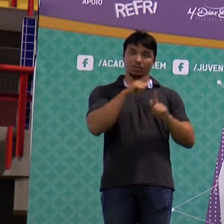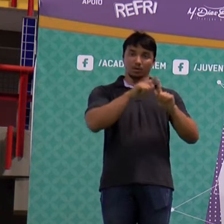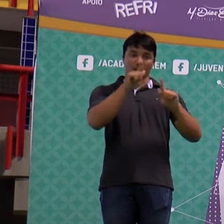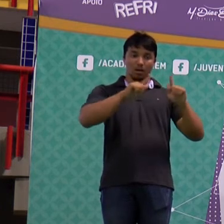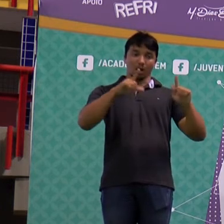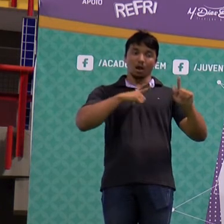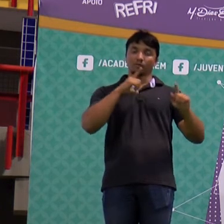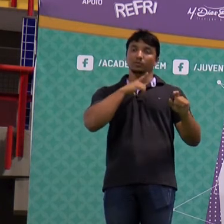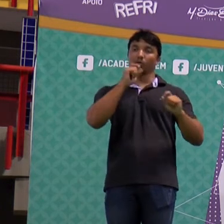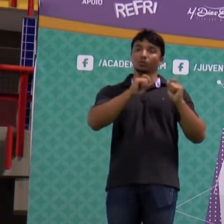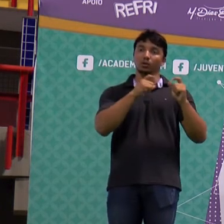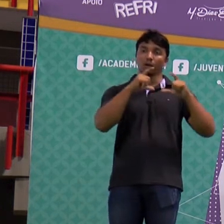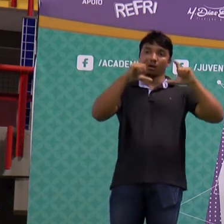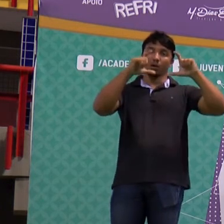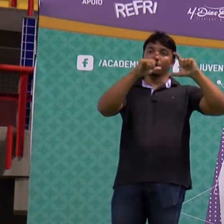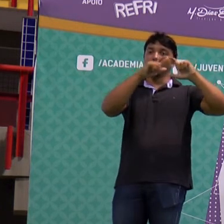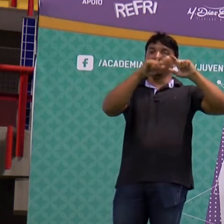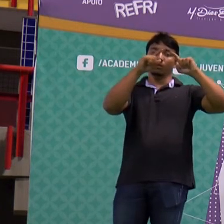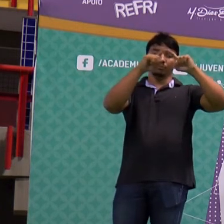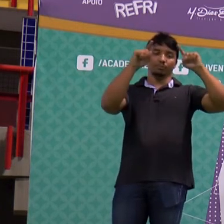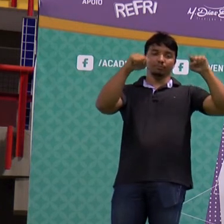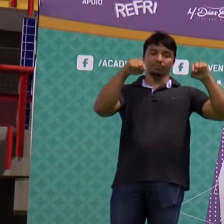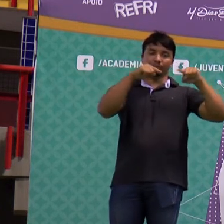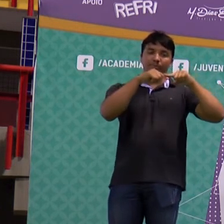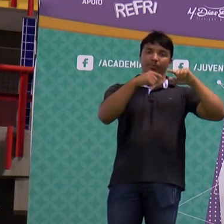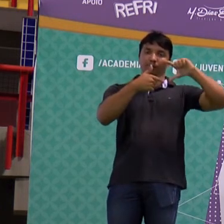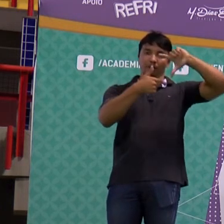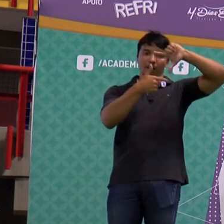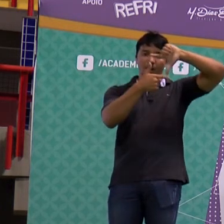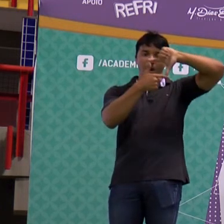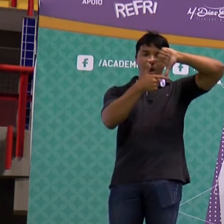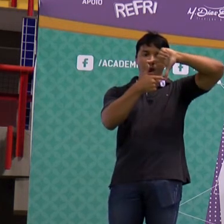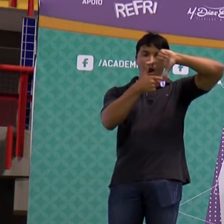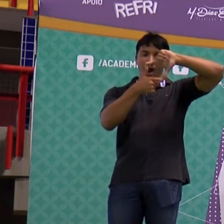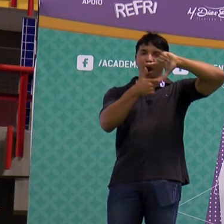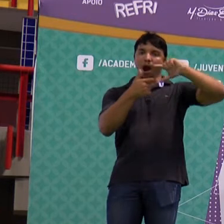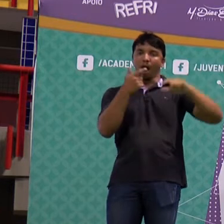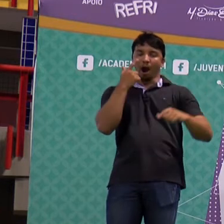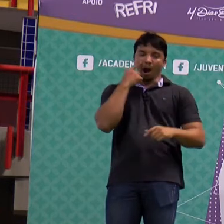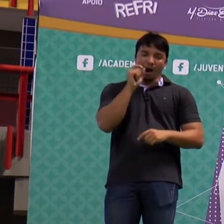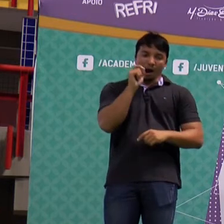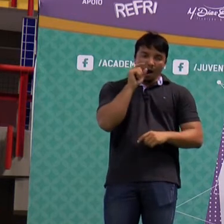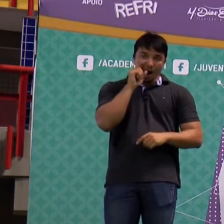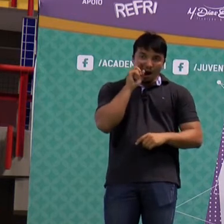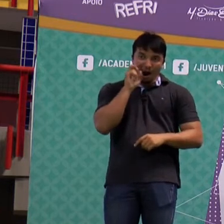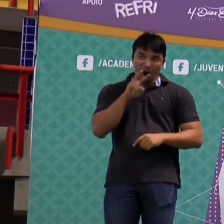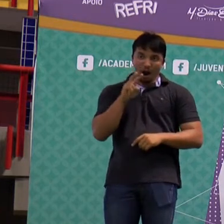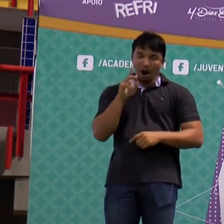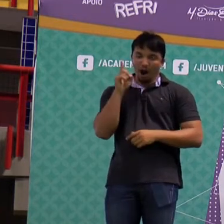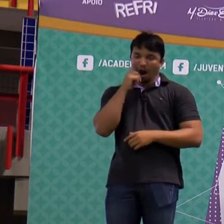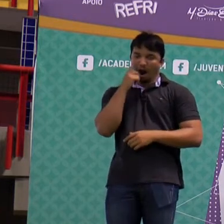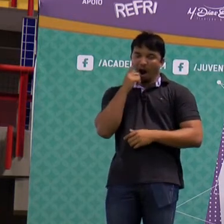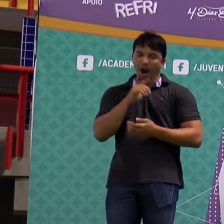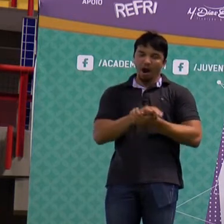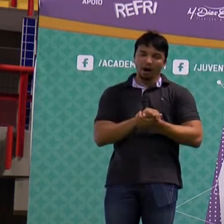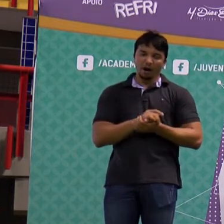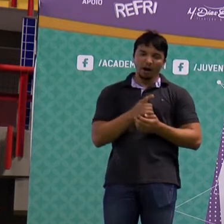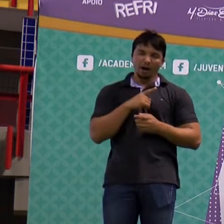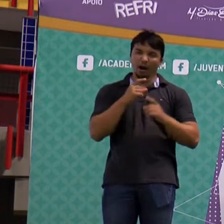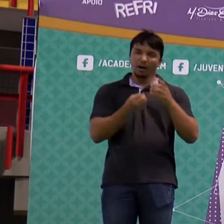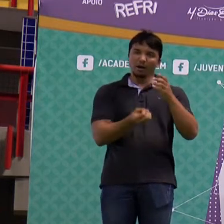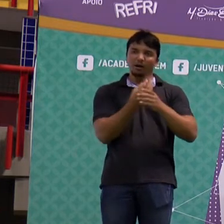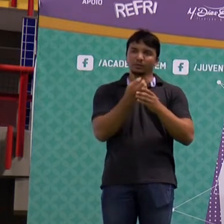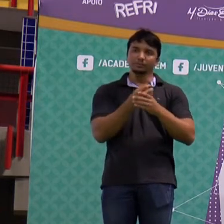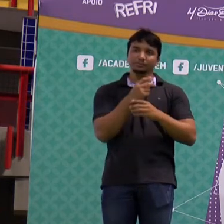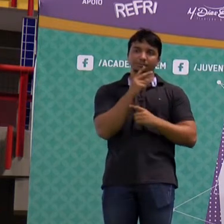repara que tem essa partezinha dele, está pequenininho, mas se a gente ampliar um pouquinho, a gente está vendo aí a produção de energia